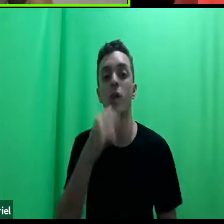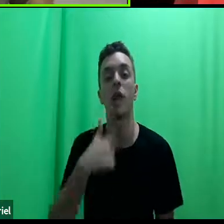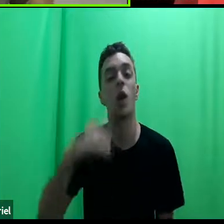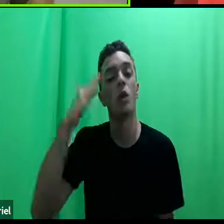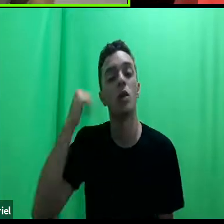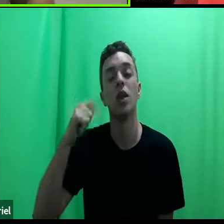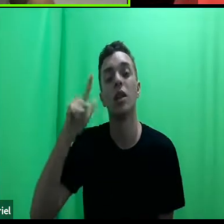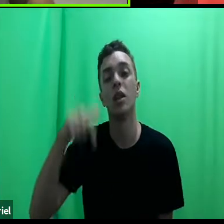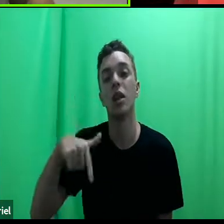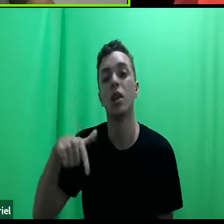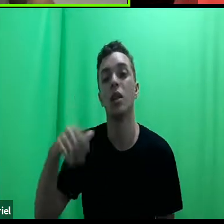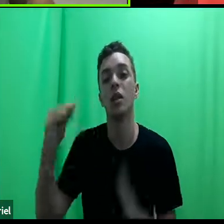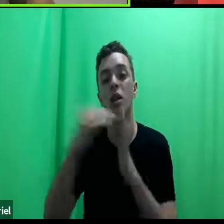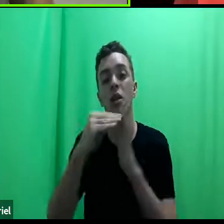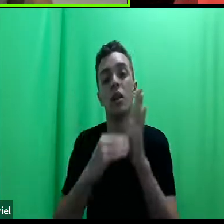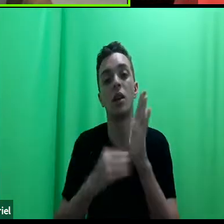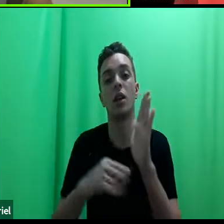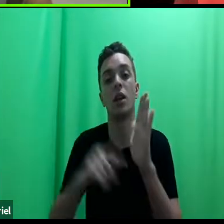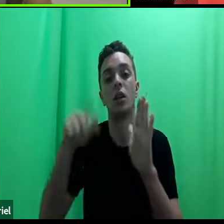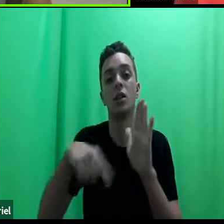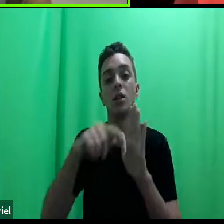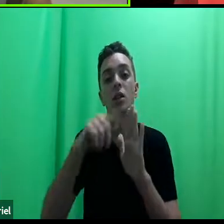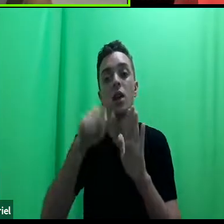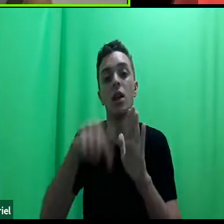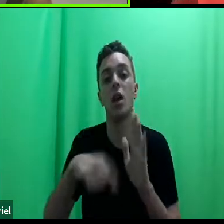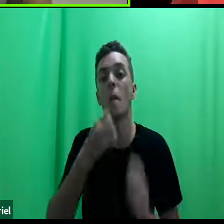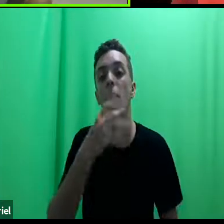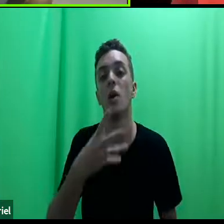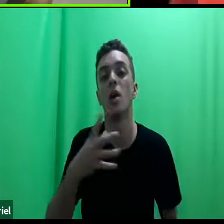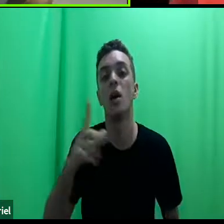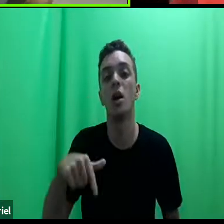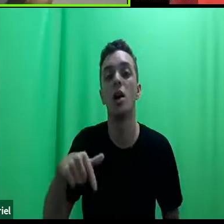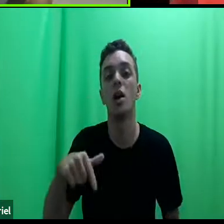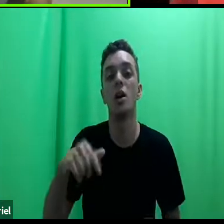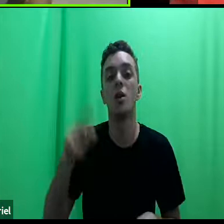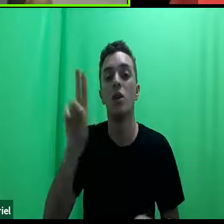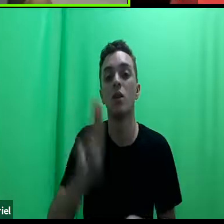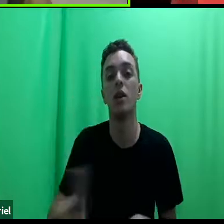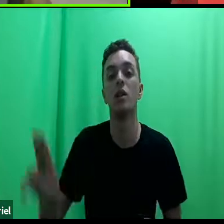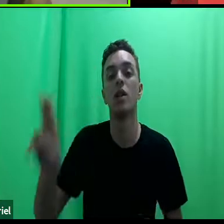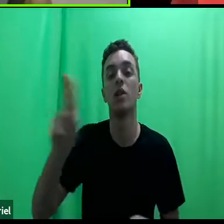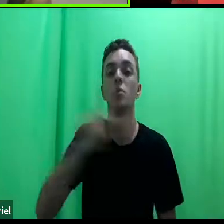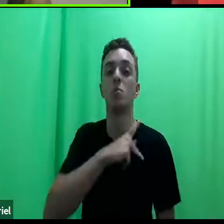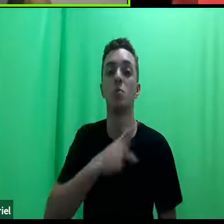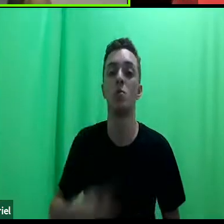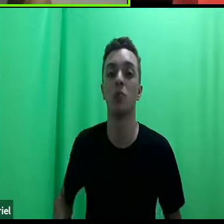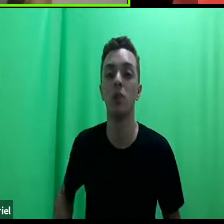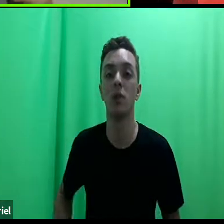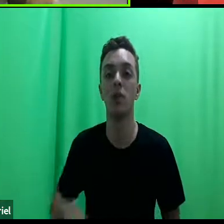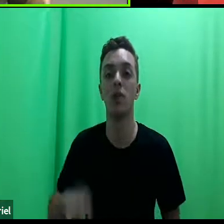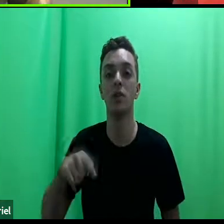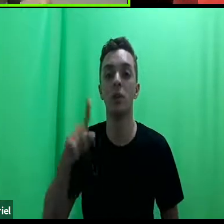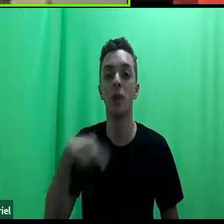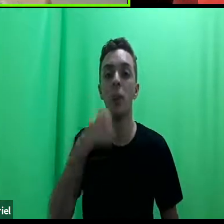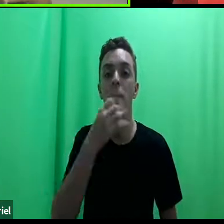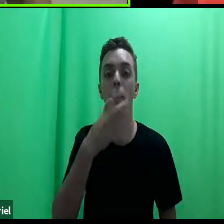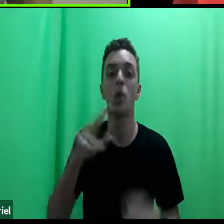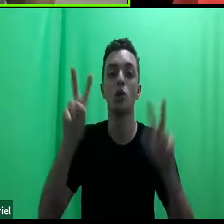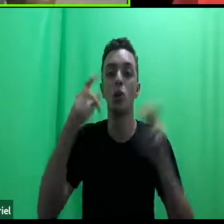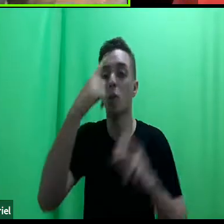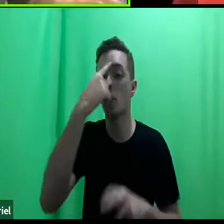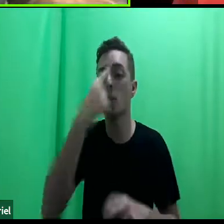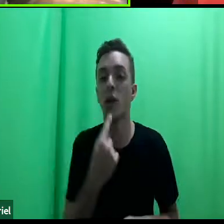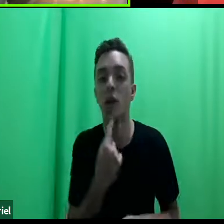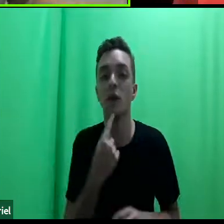mencionadas aqui, inclusive na nossa lista, boa parte delas são as universidades públicas do país, então isso vai contar um pouco para a gente sobre o perfil desse aluno,